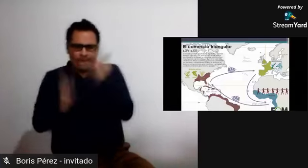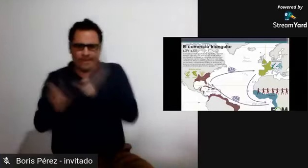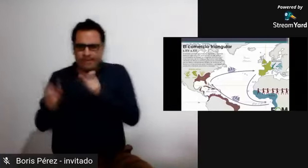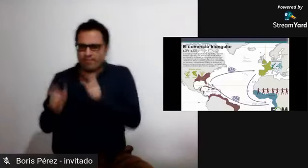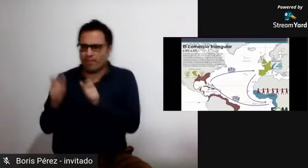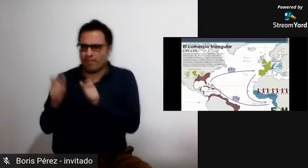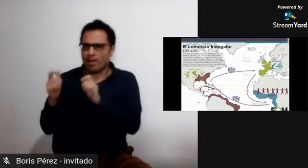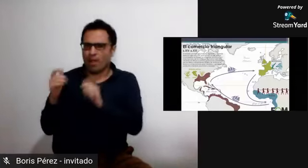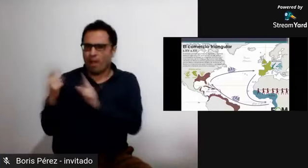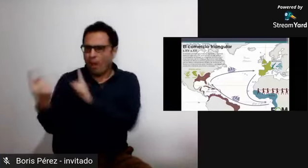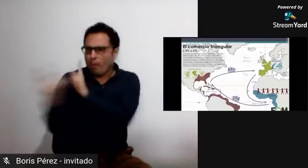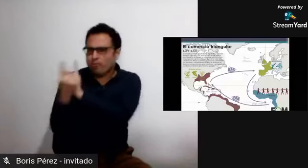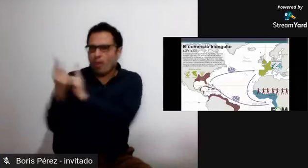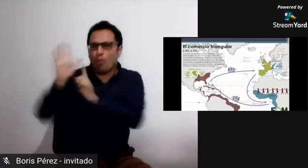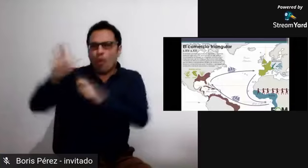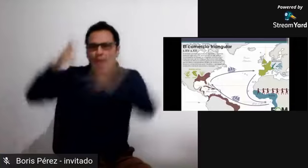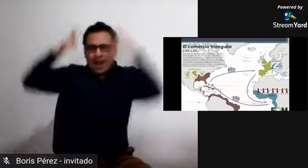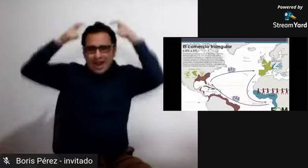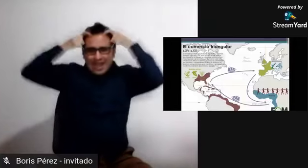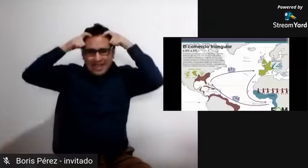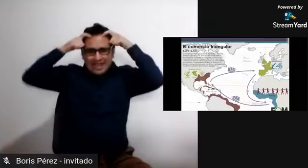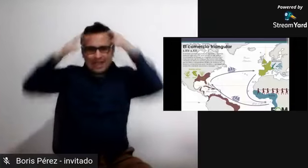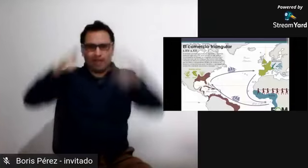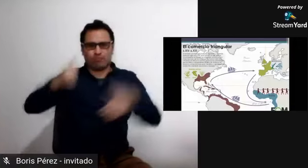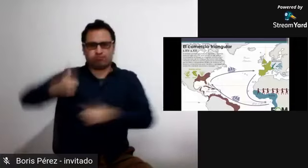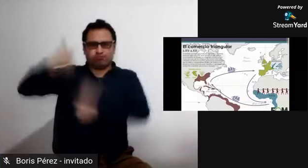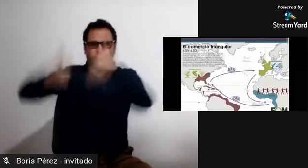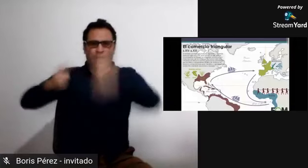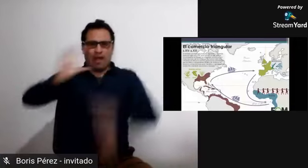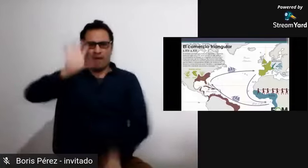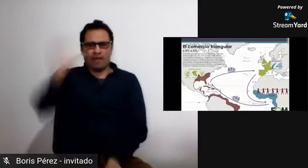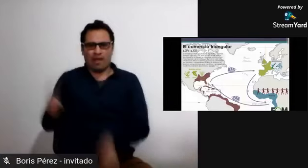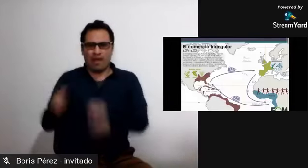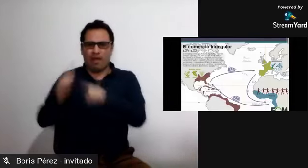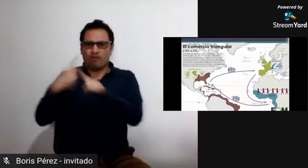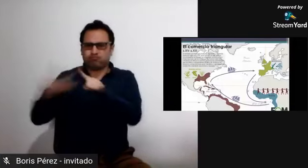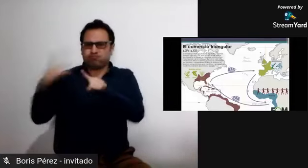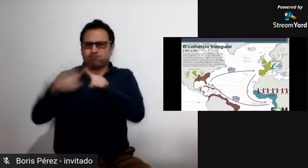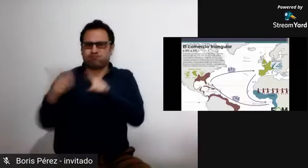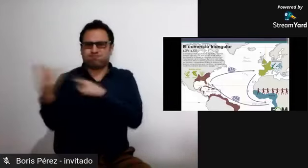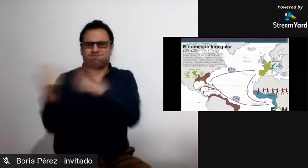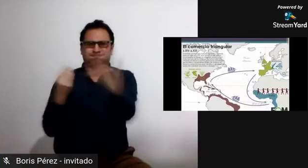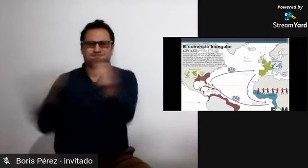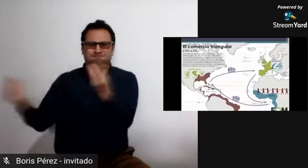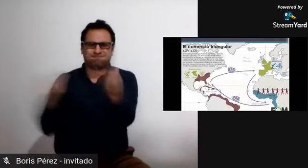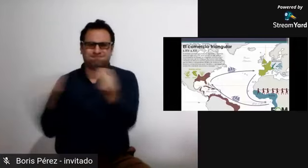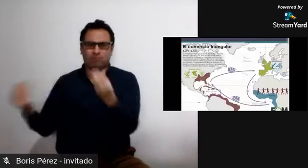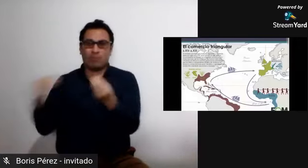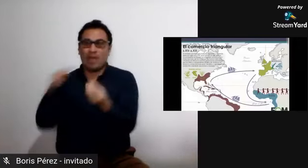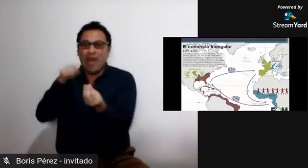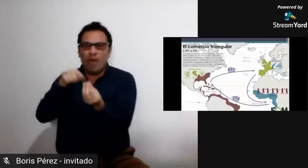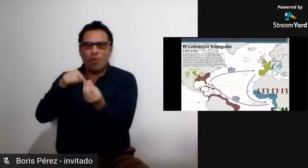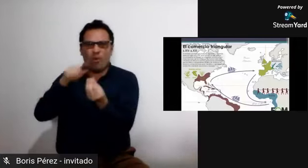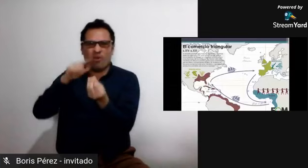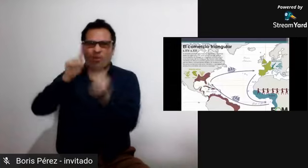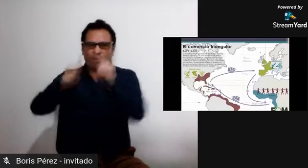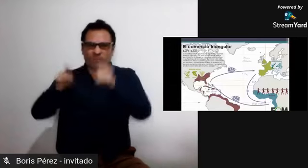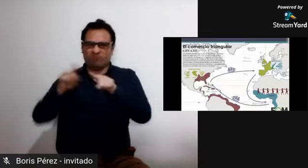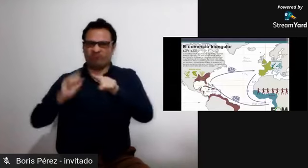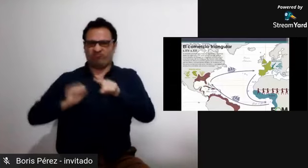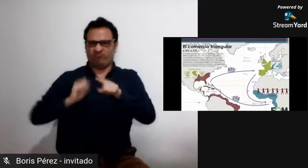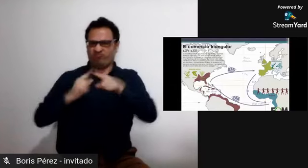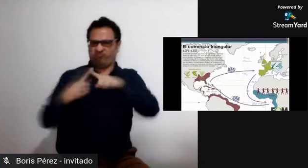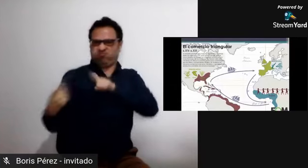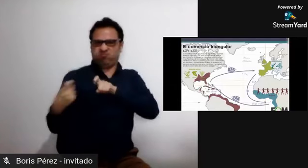luego ya los españoles hacían uso de ellos y por eso muchos de ellos fueron traídos a través o bajo la